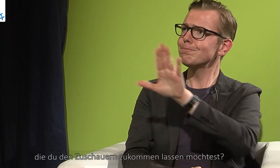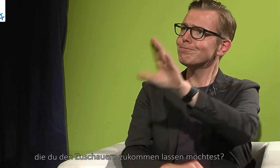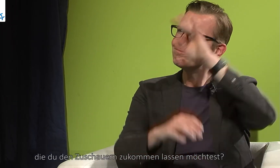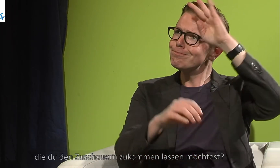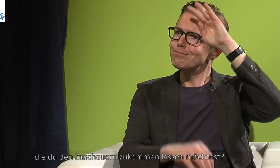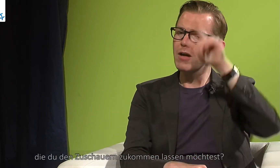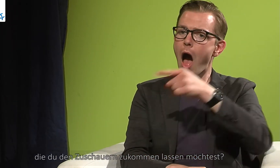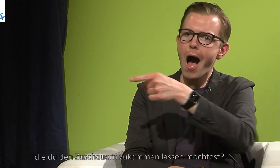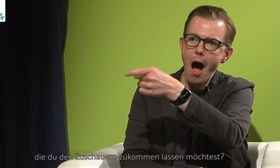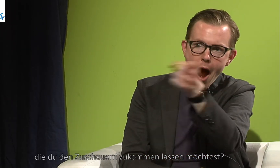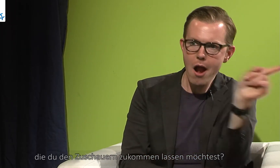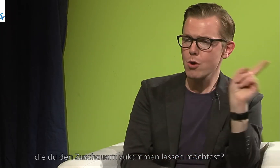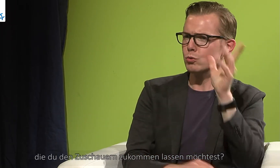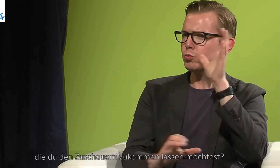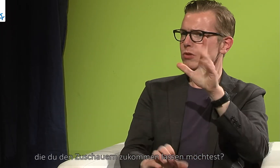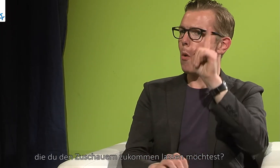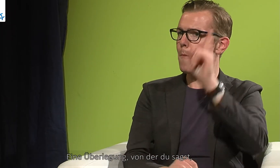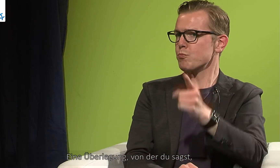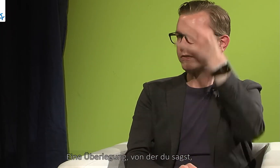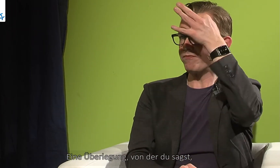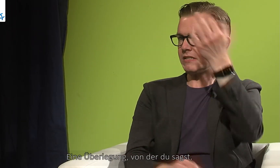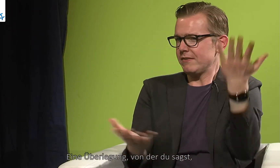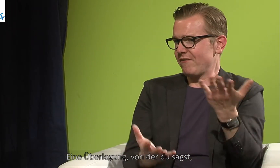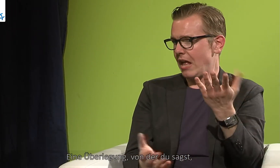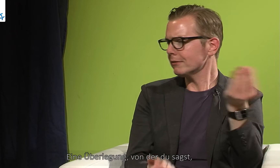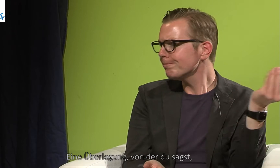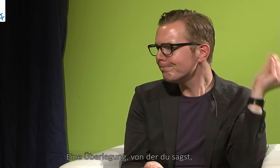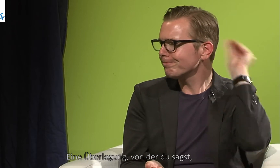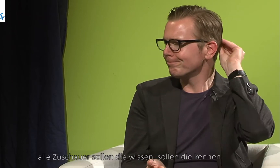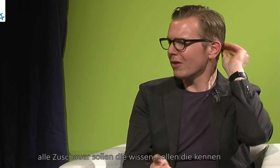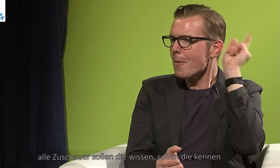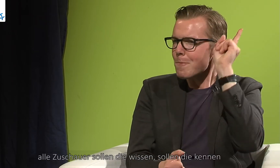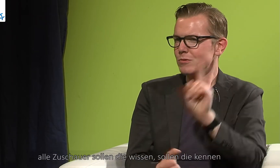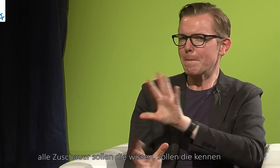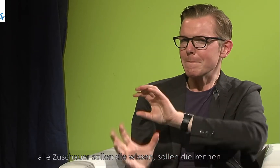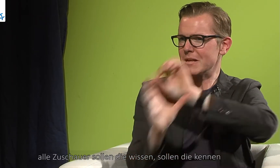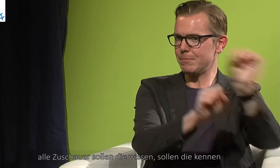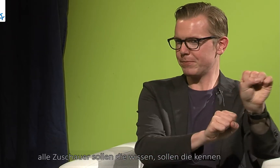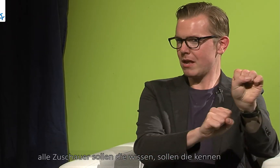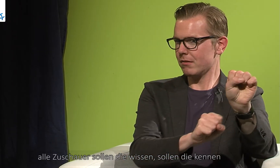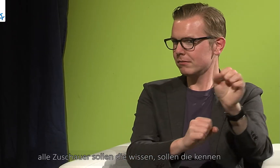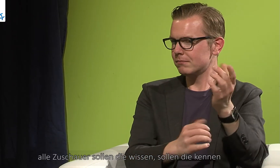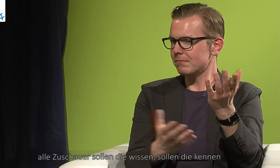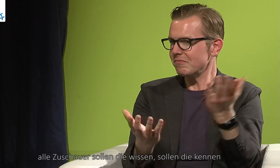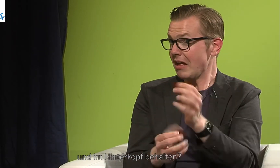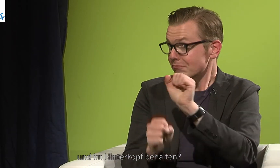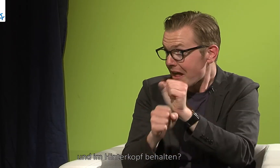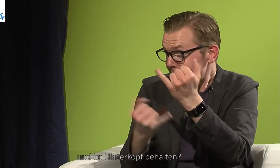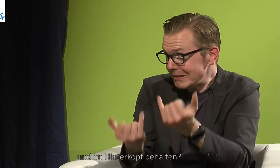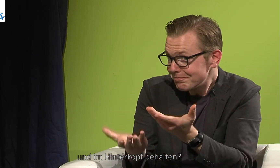Zuschauern zukommen lassen möchtest? Eine Überlegung, von der du sagst, alle Zuschauer sollen die wissen, sollen sie kennen und im Hinterkopf behalten?